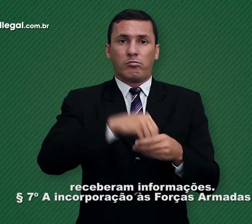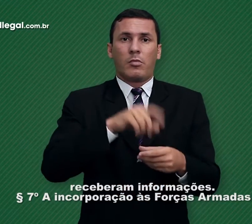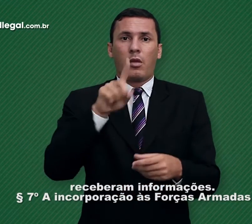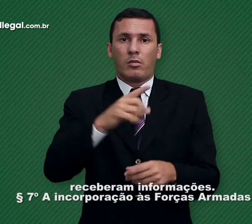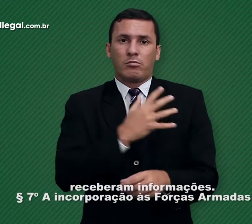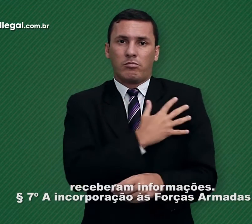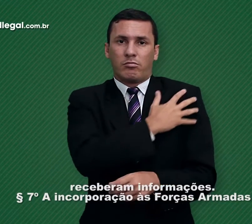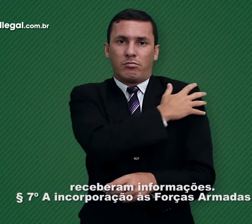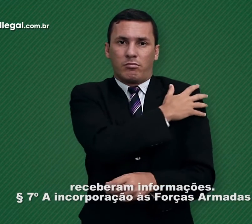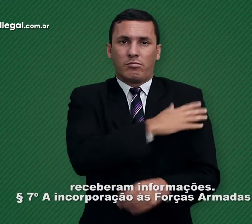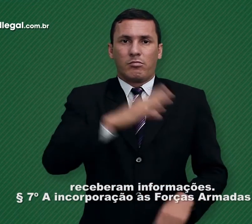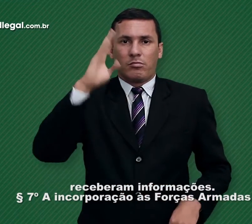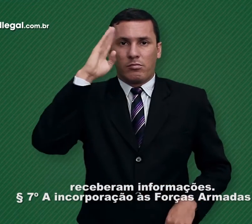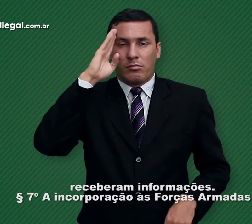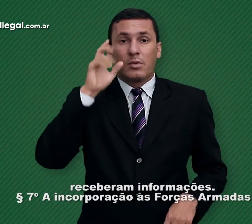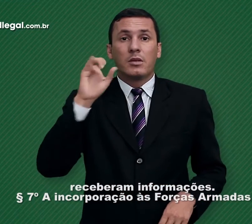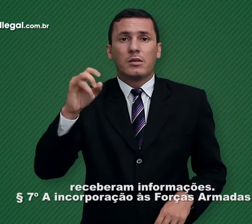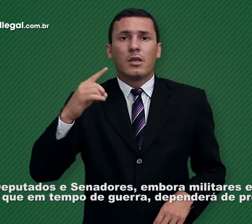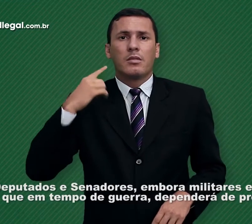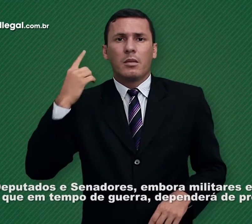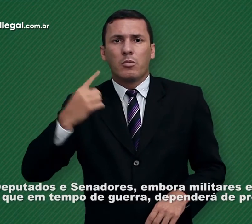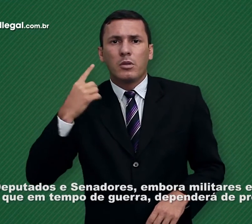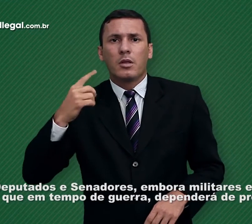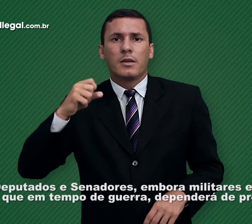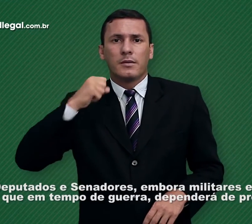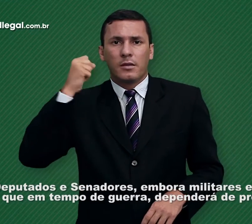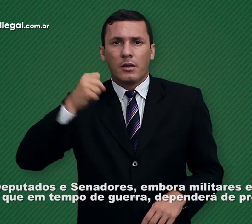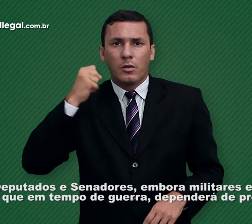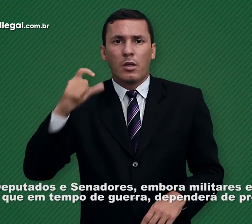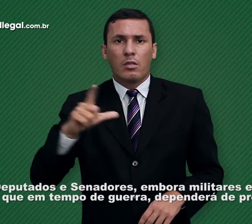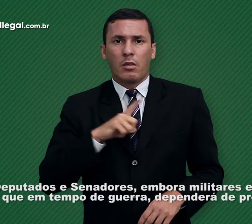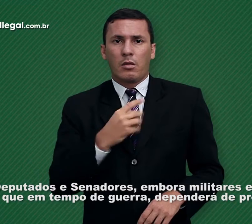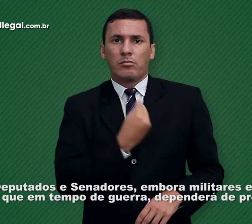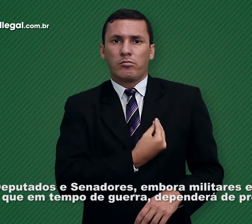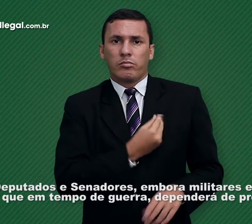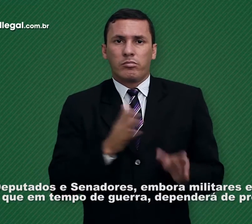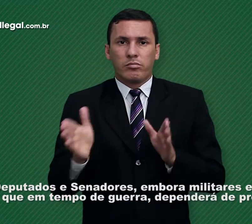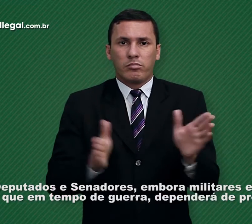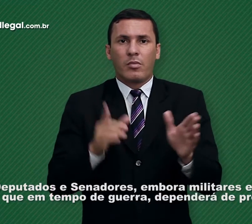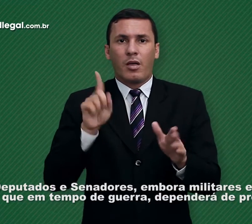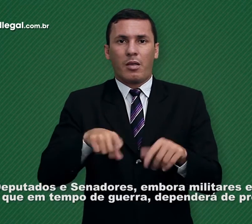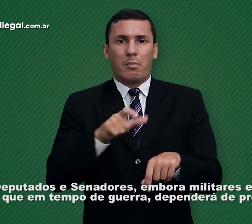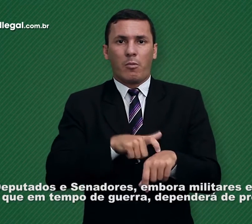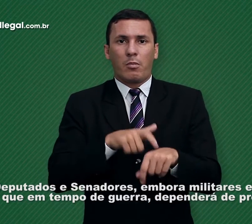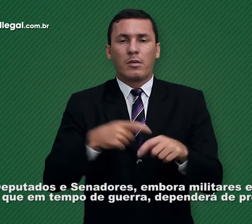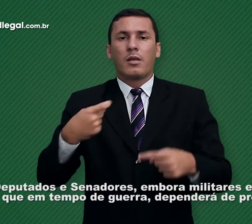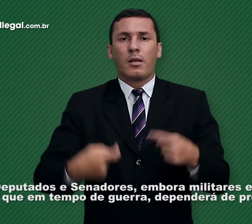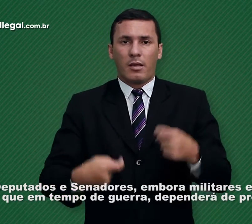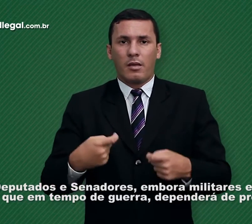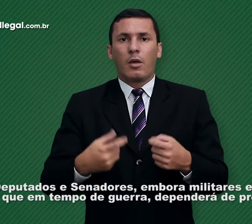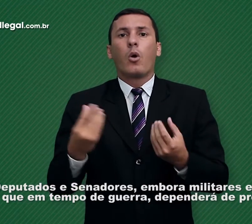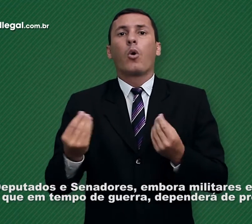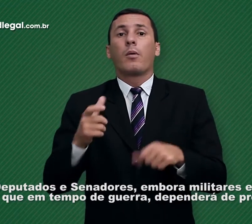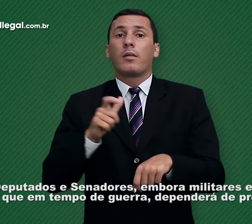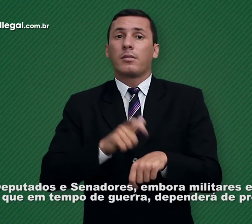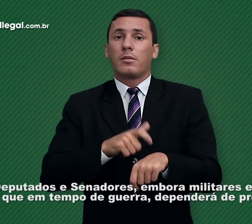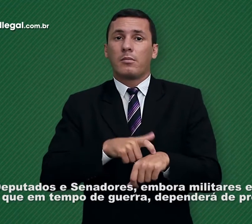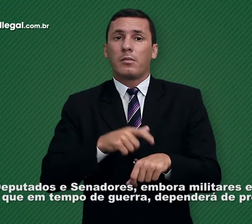incorporação às forças armadas de deputados e senadores, embora militares e ainda que em tempo de guerra,